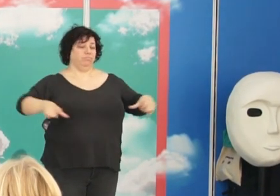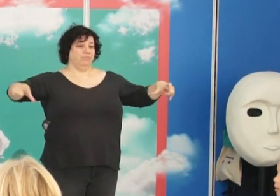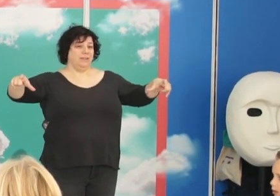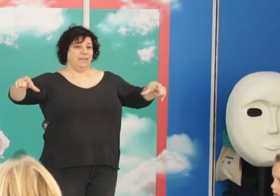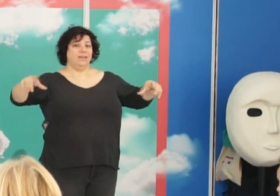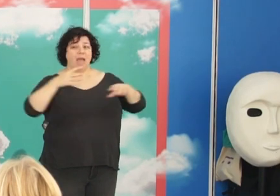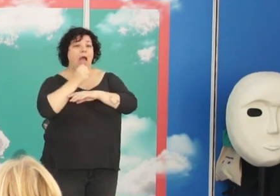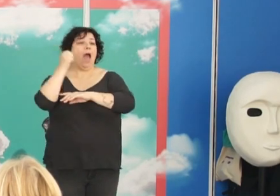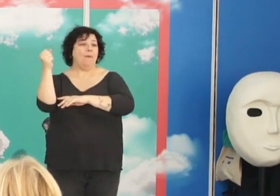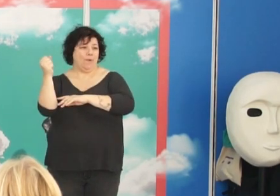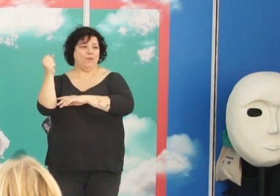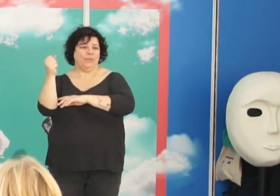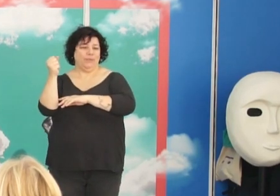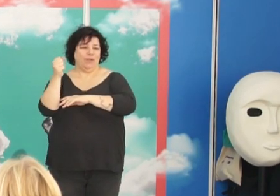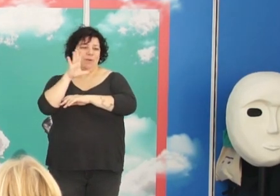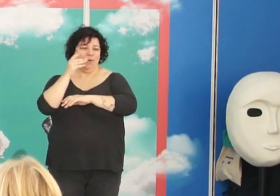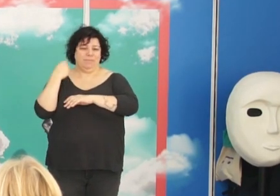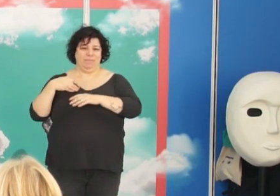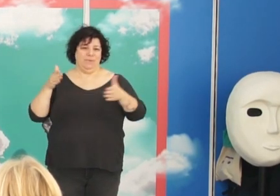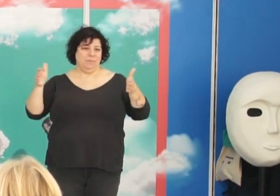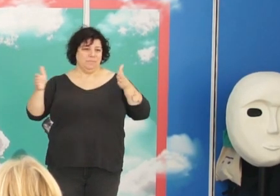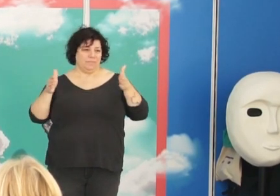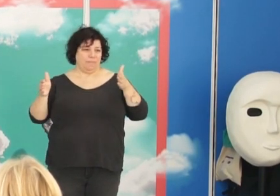estuvieron apoyándole porque realmente en ese tiempo